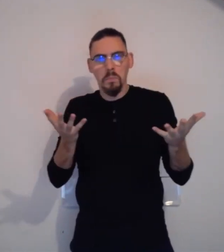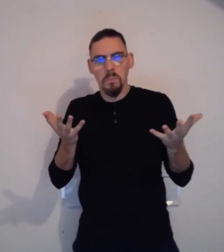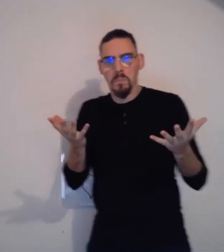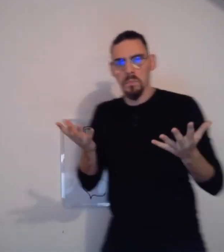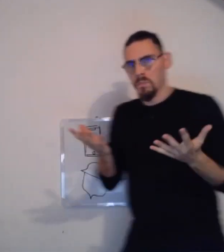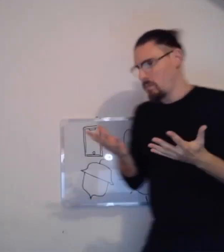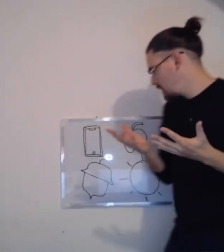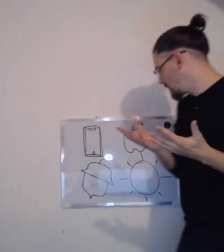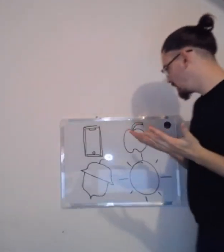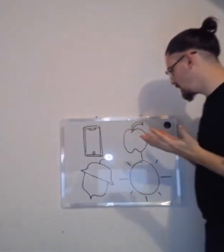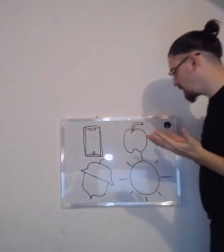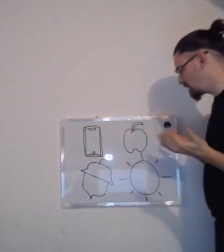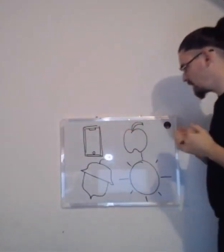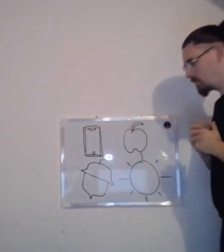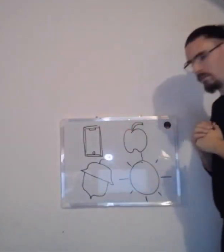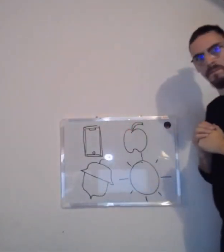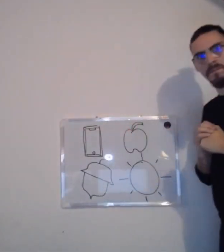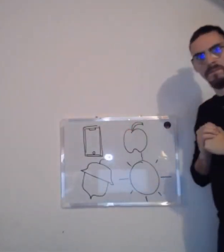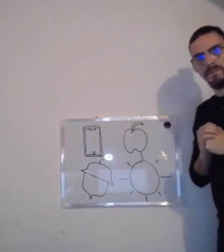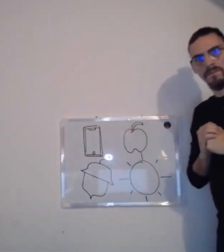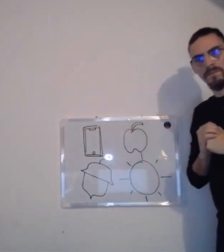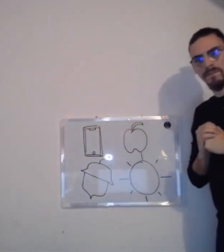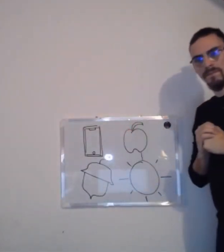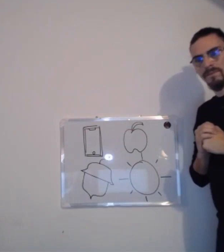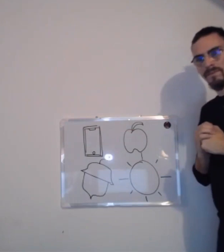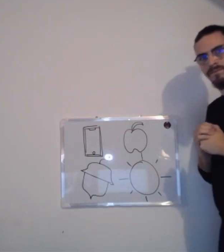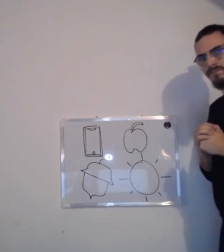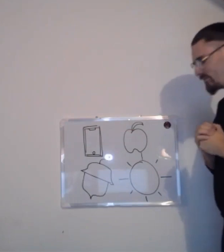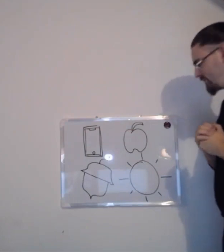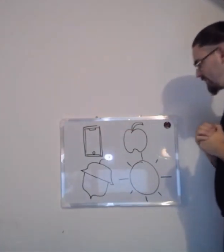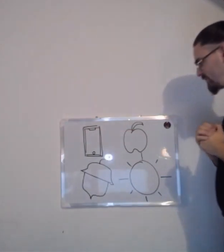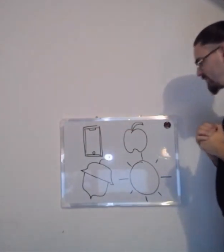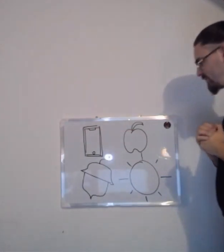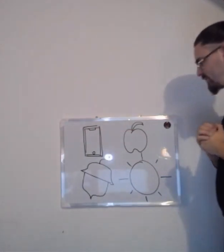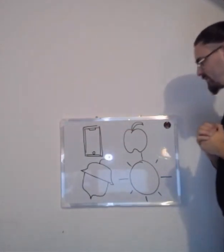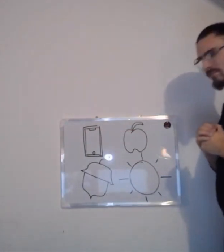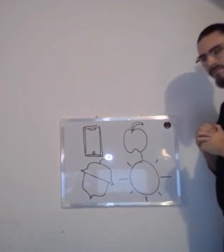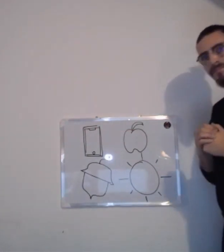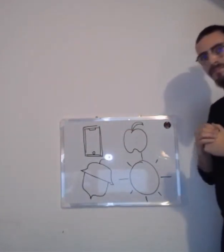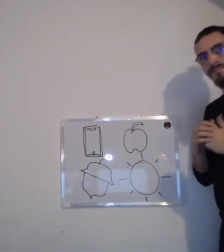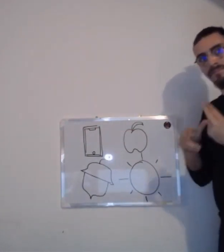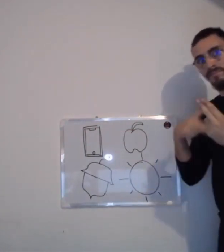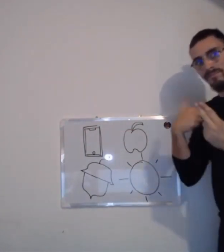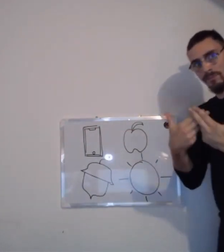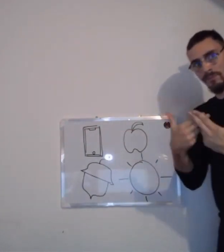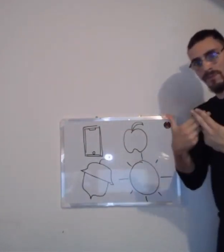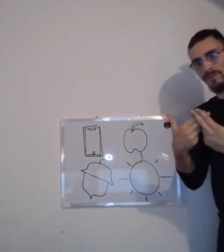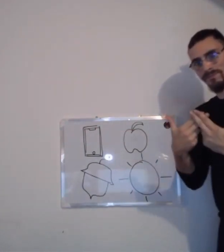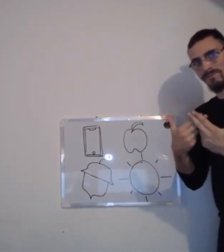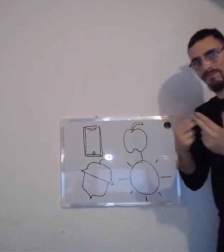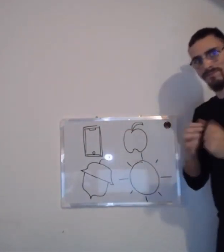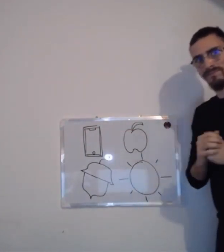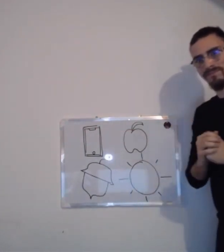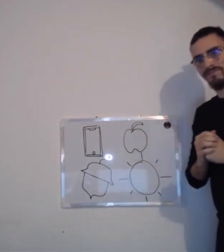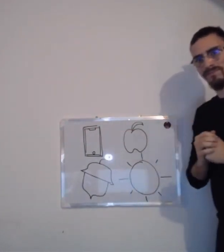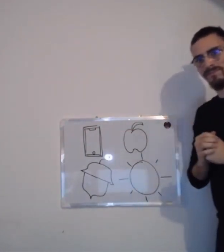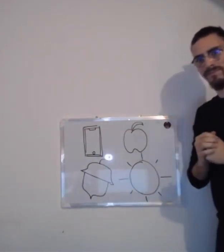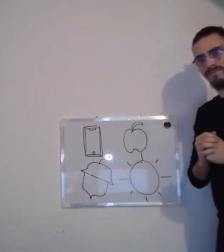la forme de l'objet que peut avoir justement la forme de main que je vous ai donnée. En espèce de rond sur la joue.